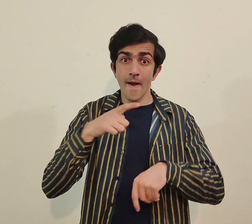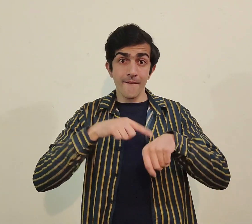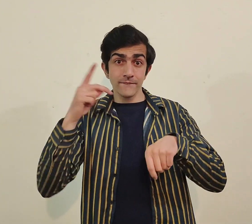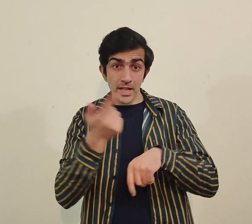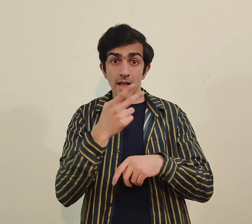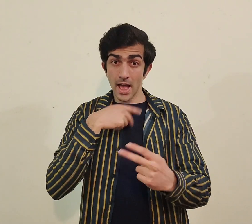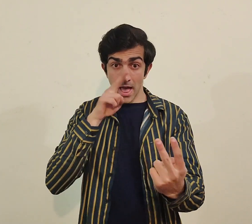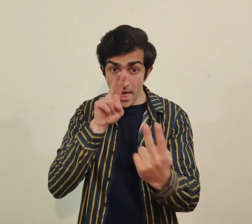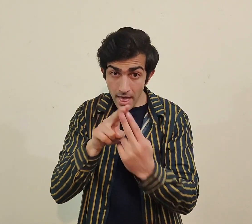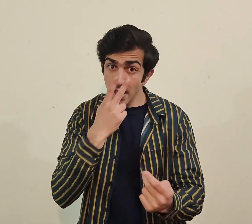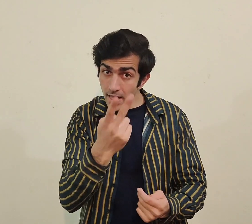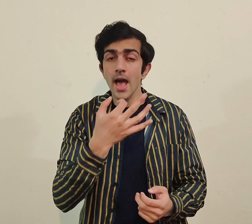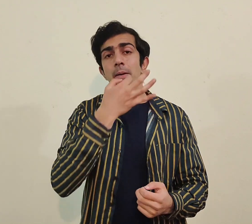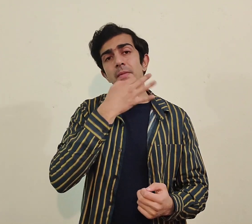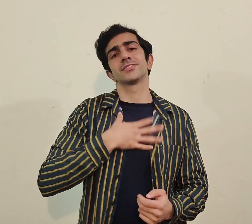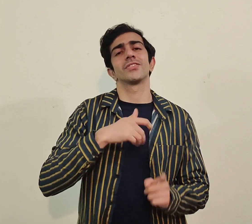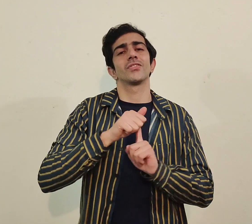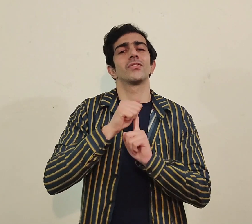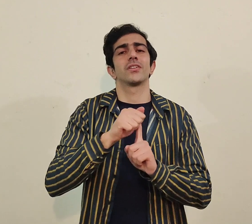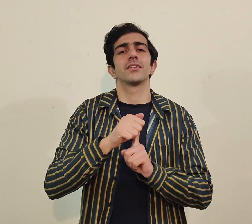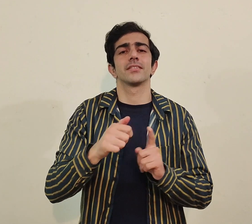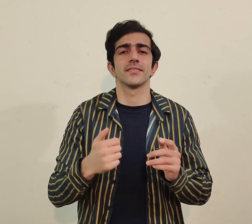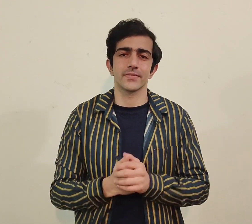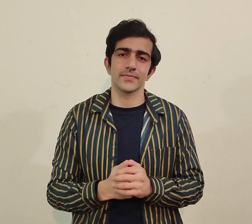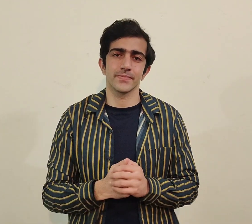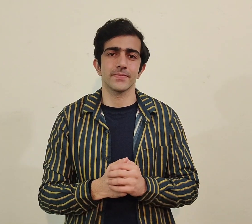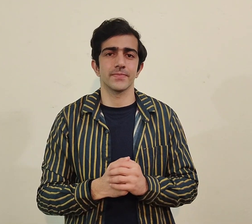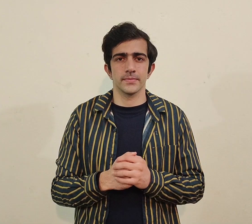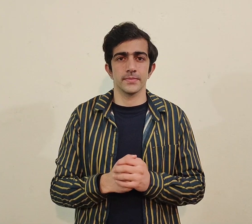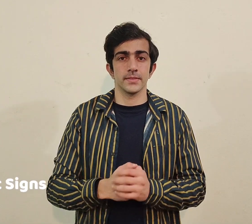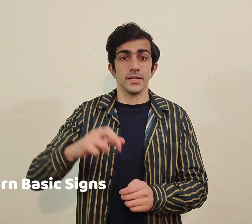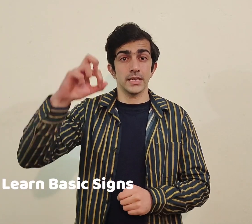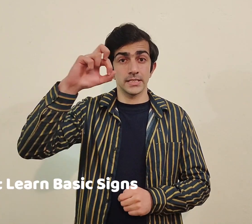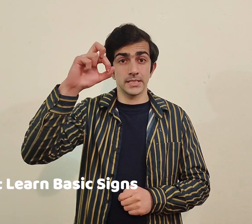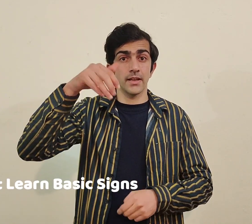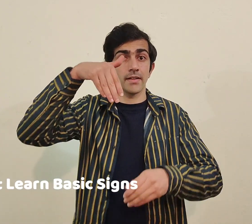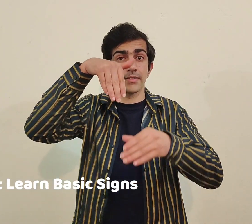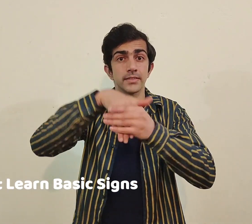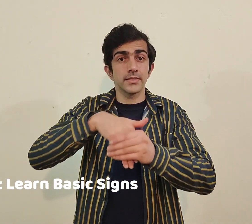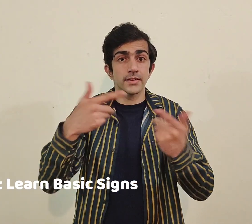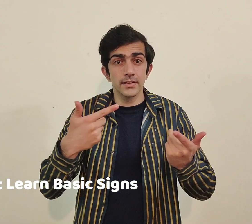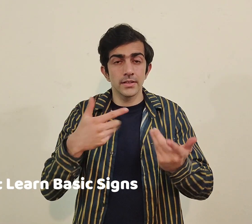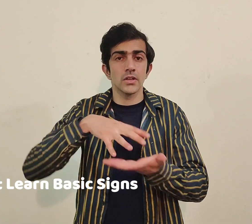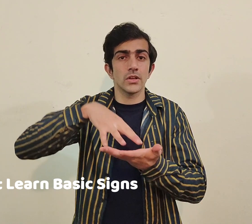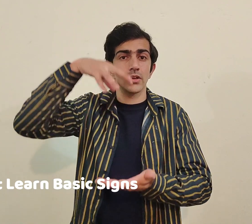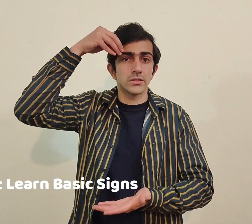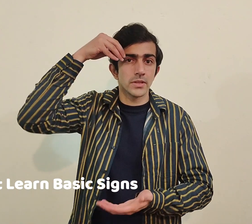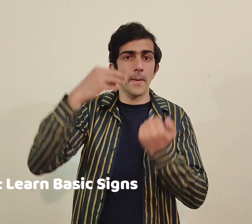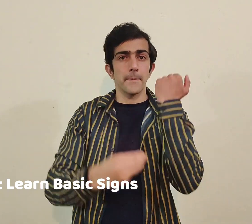کر لیتے ہیں اور جو بھی ہے وہ respect دینی چاہیے اس مام نمبر ایٹ ہے کہ